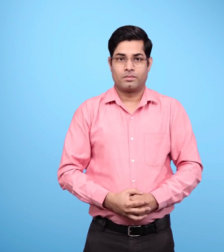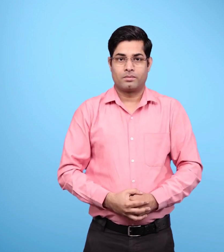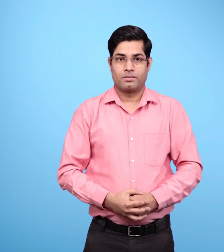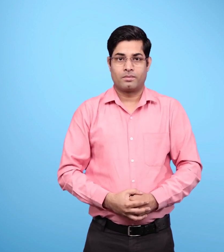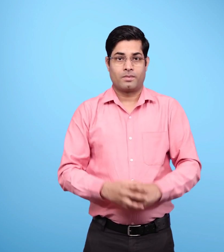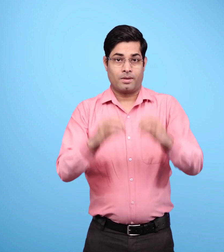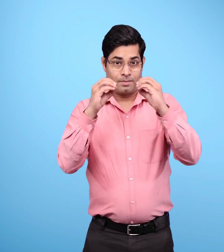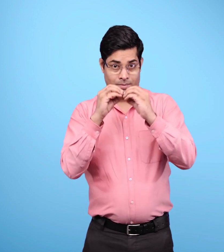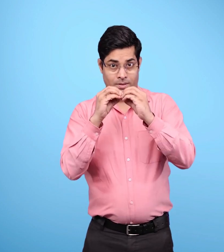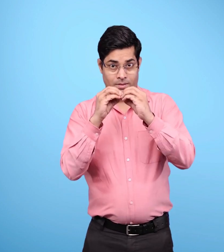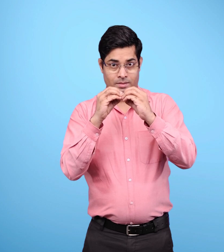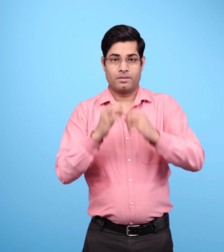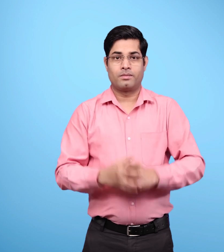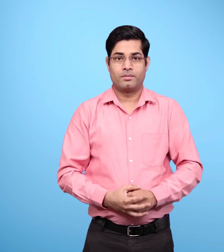ख परिक्रमन